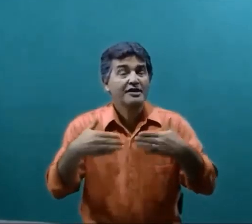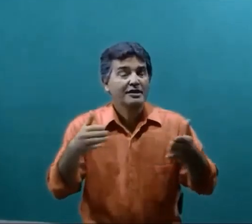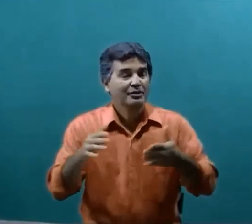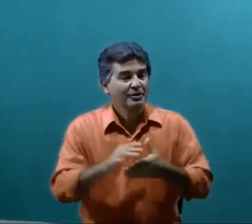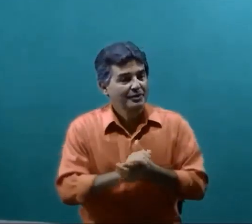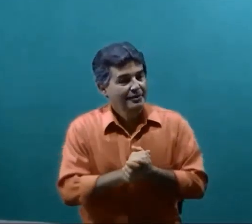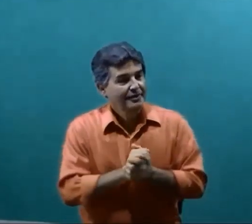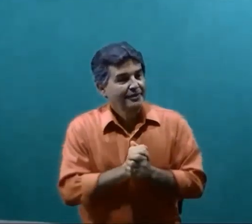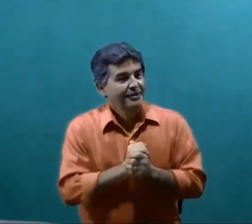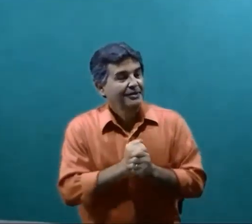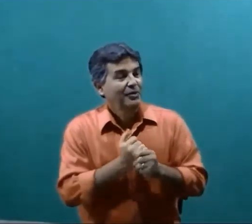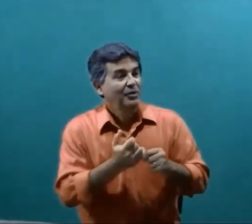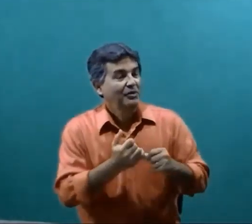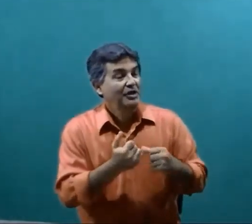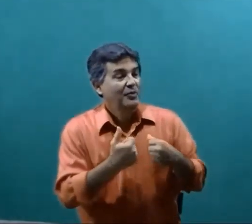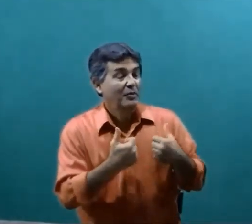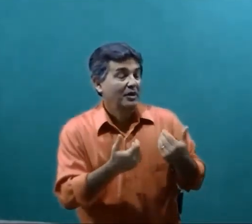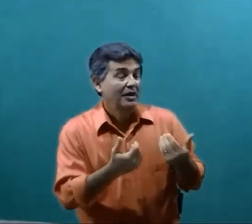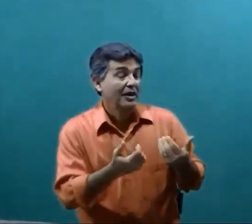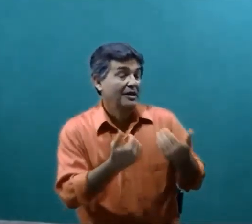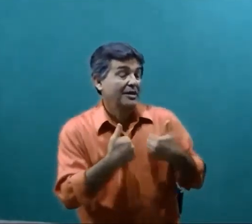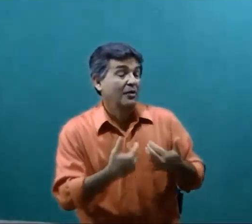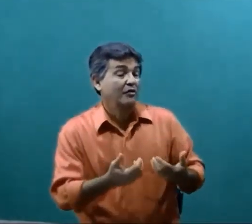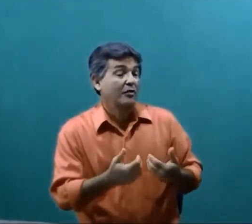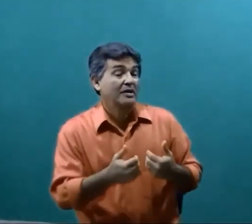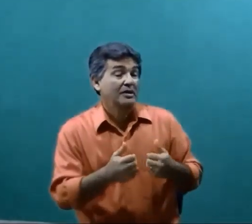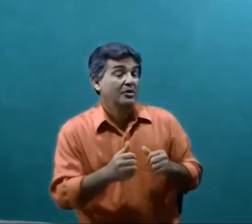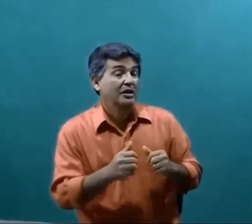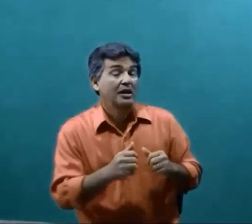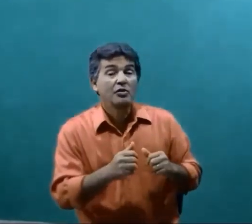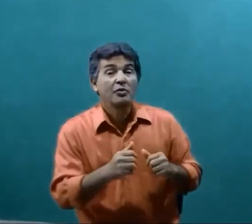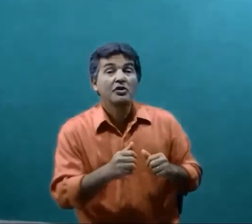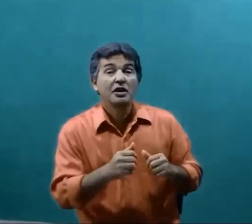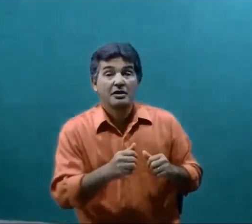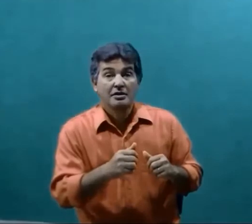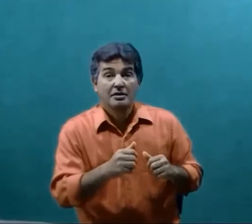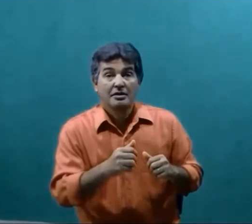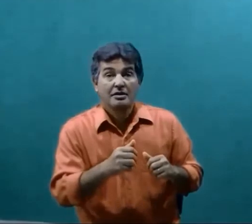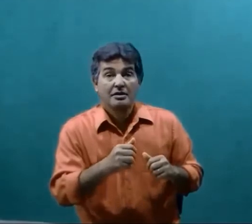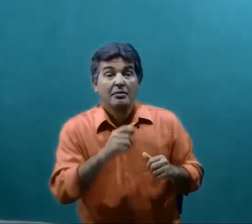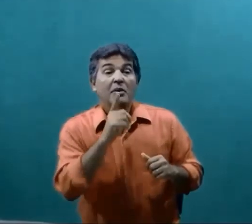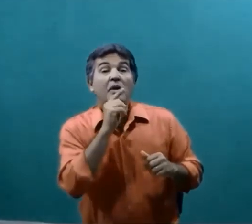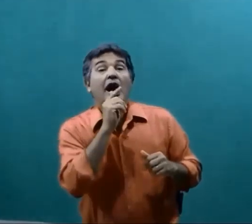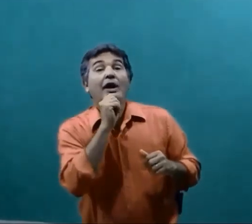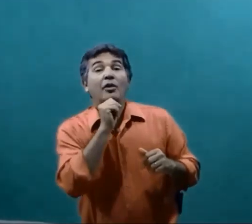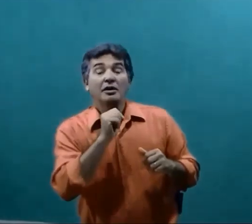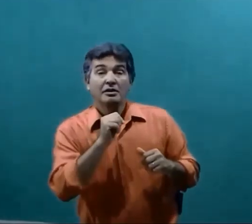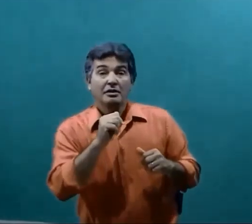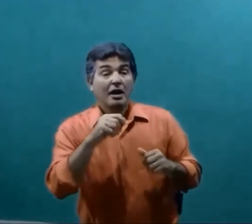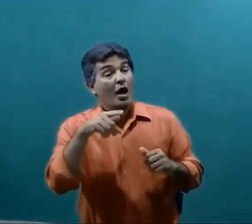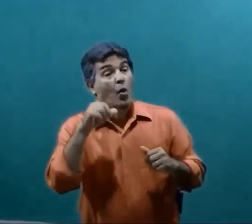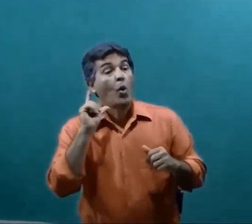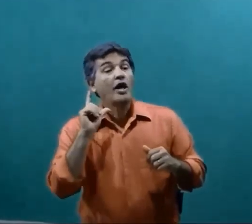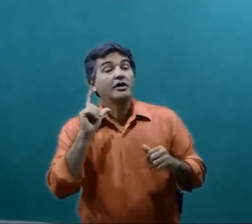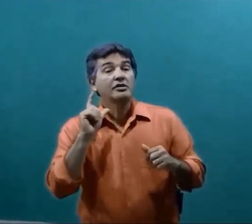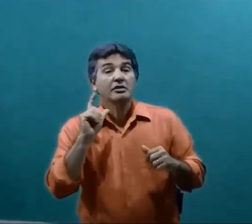Conversando Então ele disse pra mim Que ele recebeu a informação De que ele não podia Beber água Ou antes